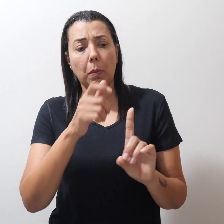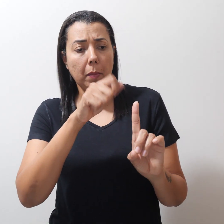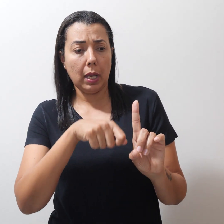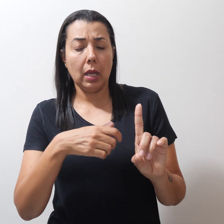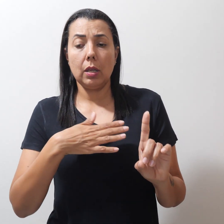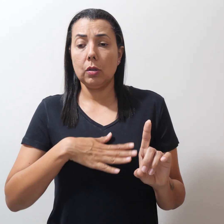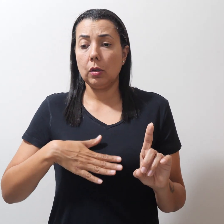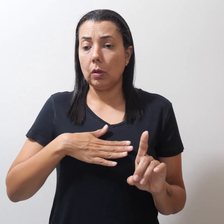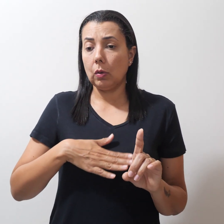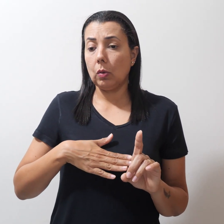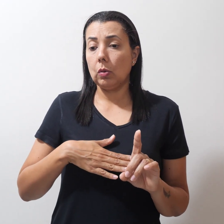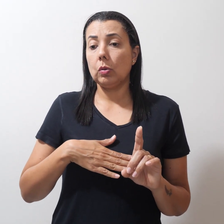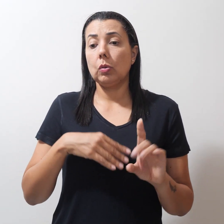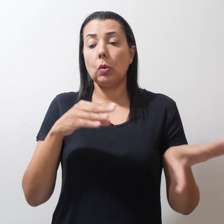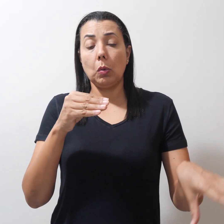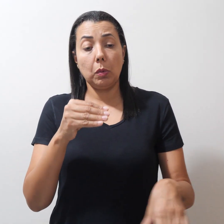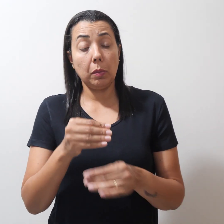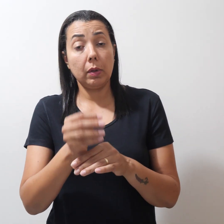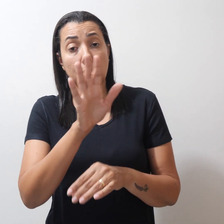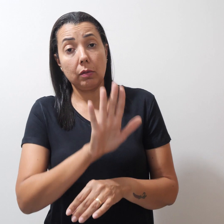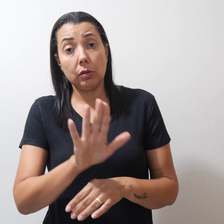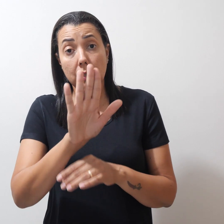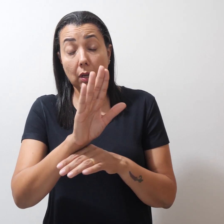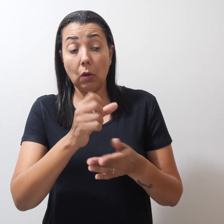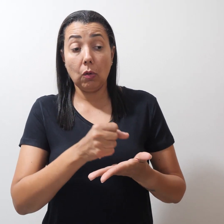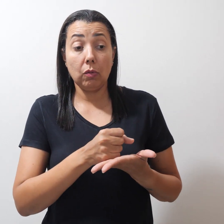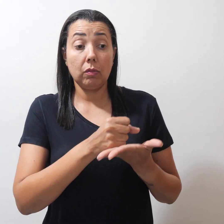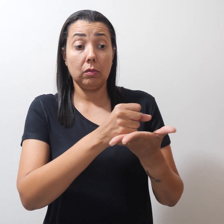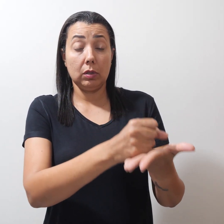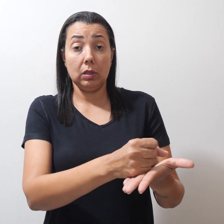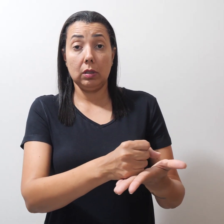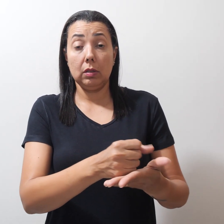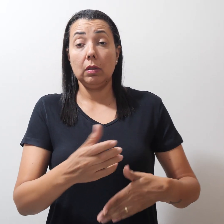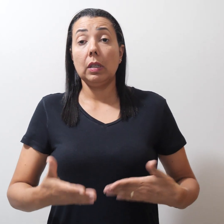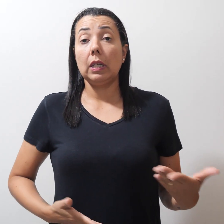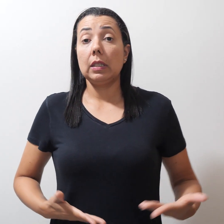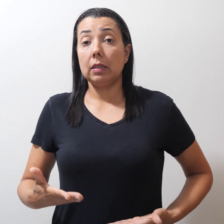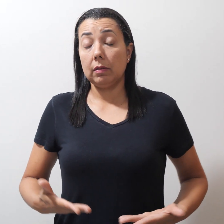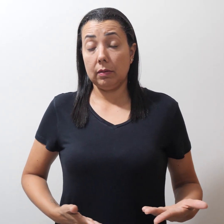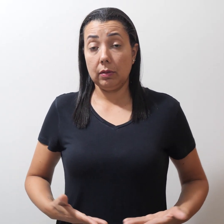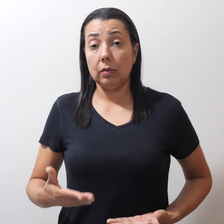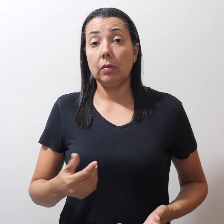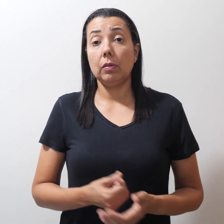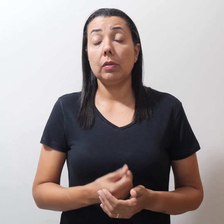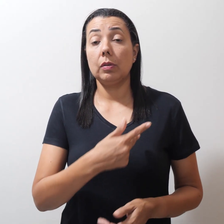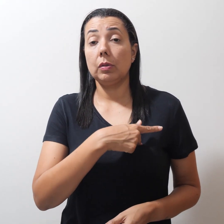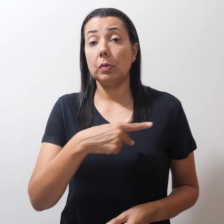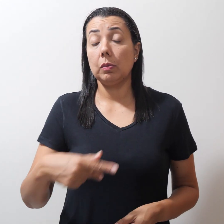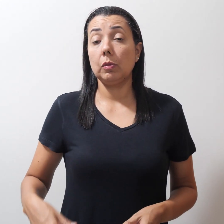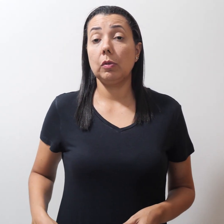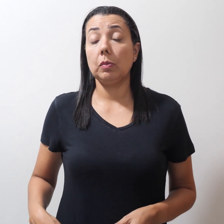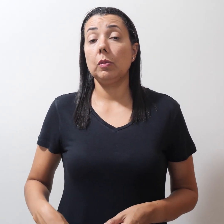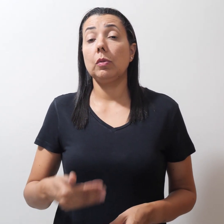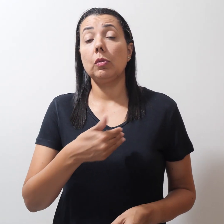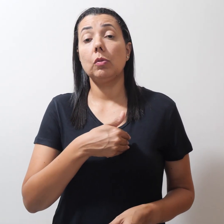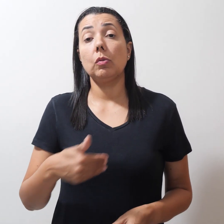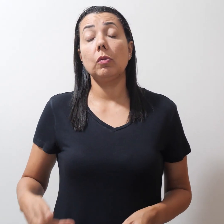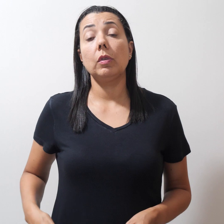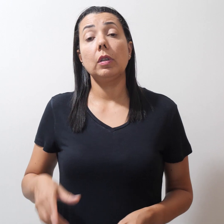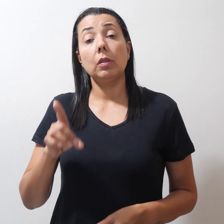Com o reajuste geral concedido às servidoras e servidores públicos do GDF, dividido